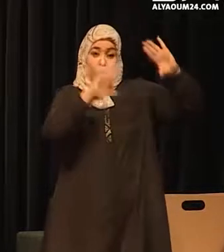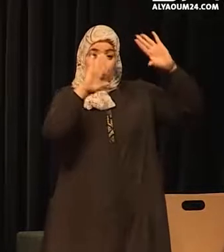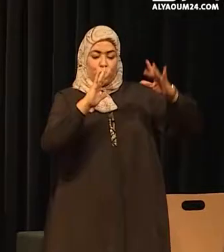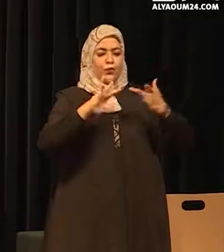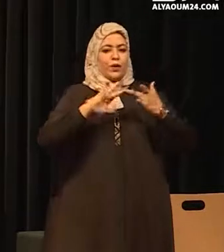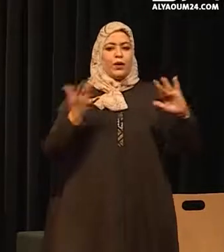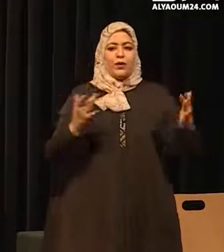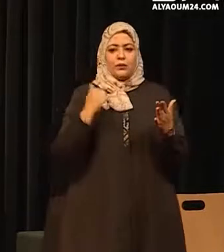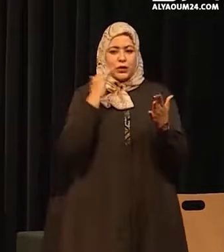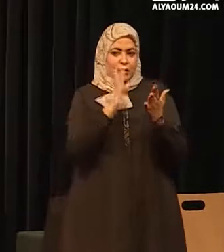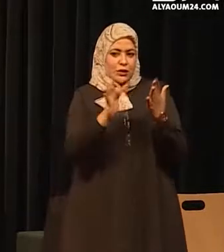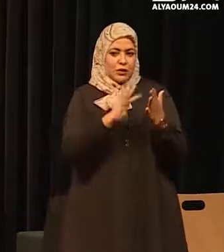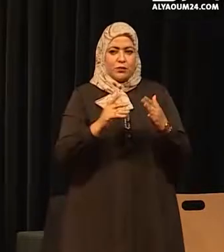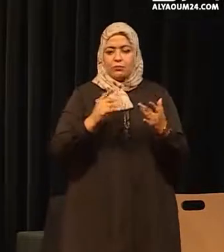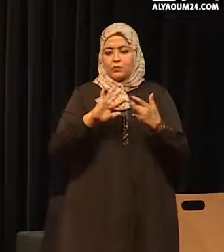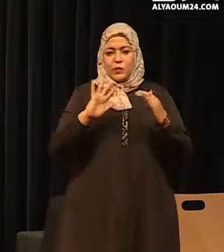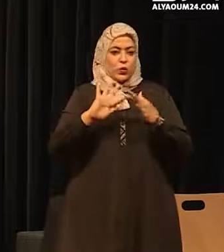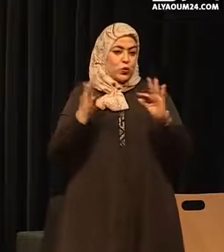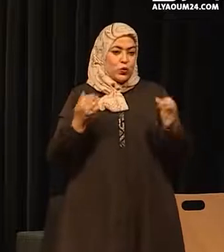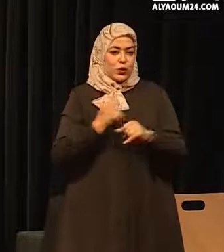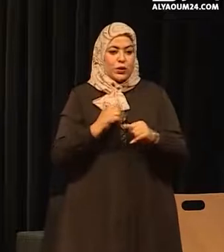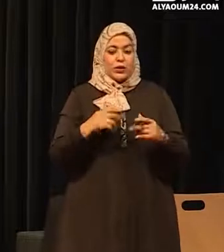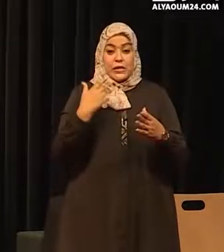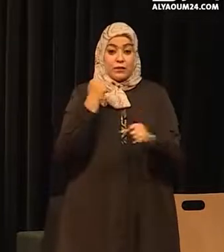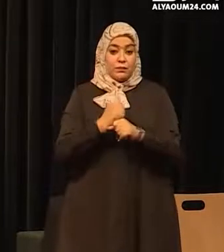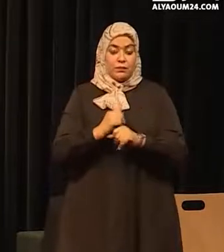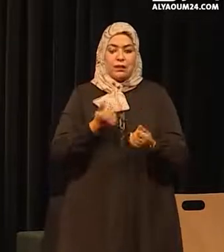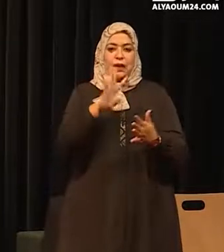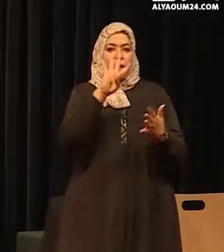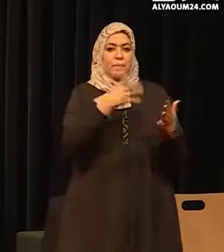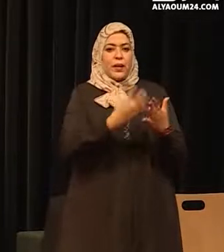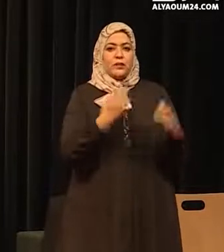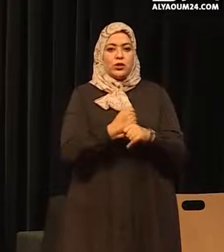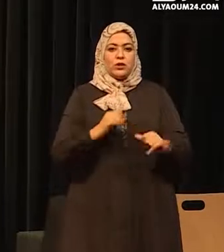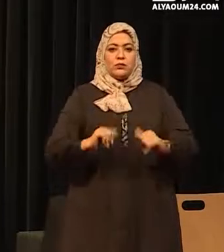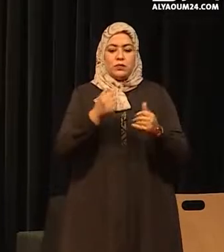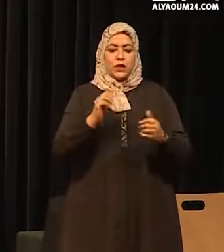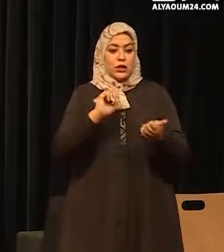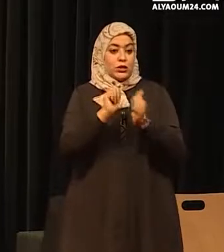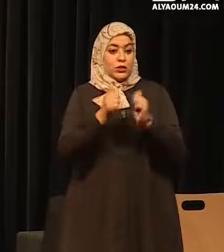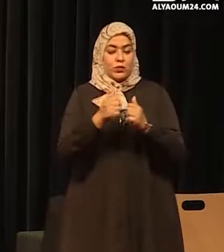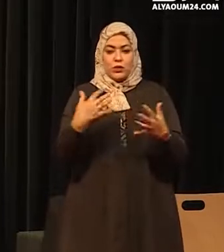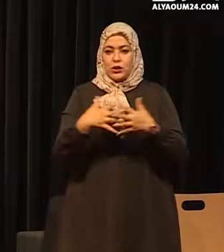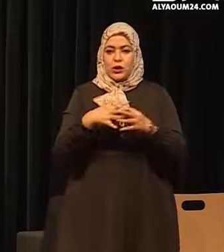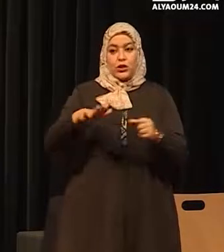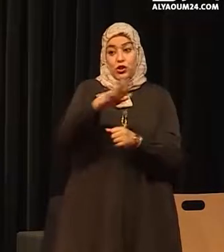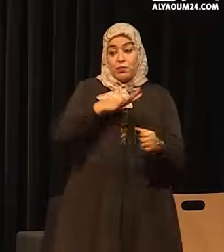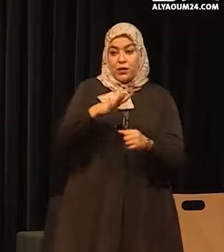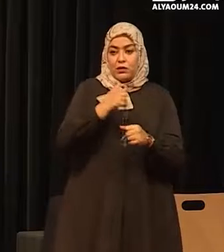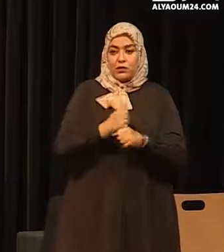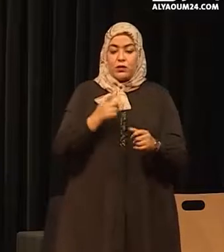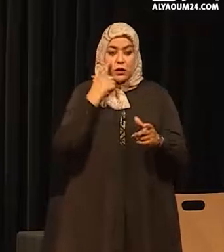الرقمي منها أكاديمية التمكين برنامج جسم للتمكين والريادة الحاضرات الاجتماعيات